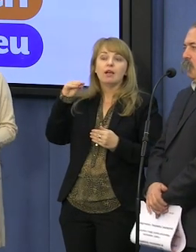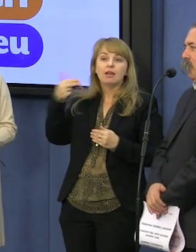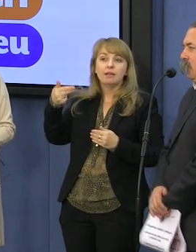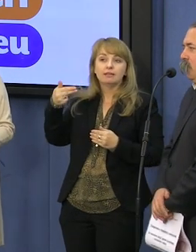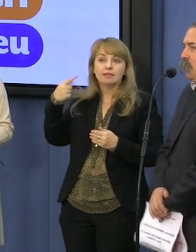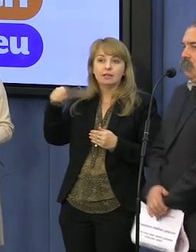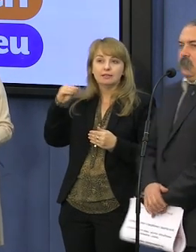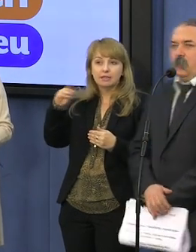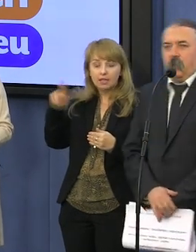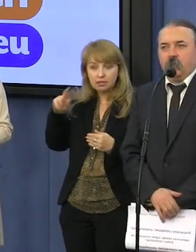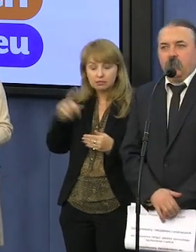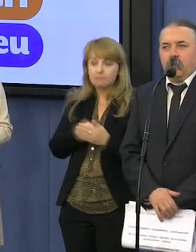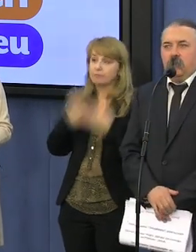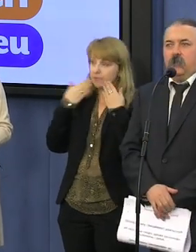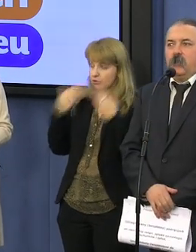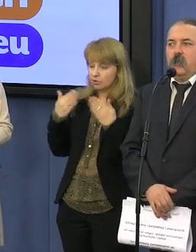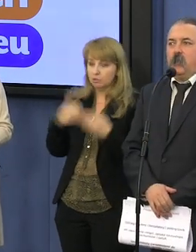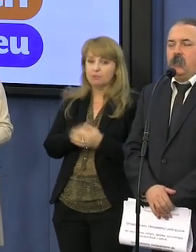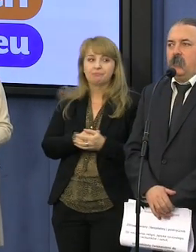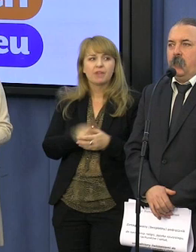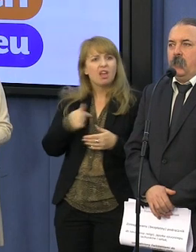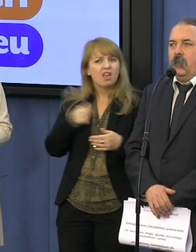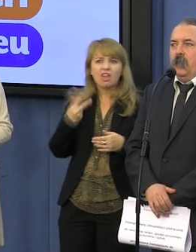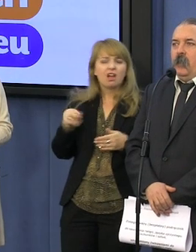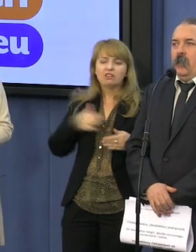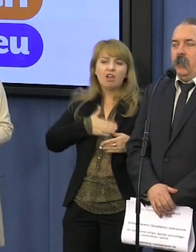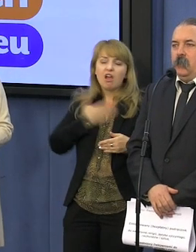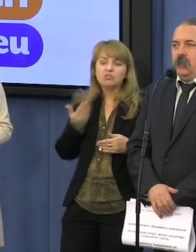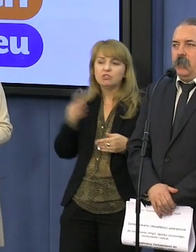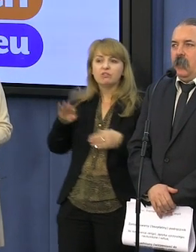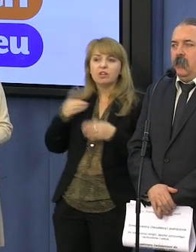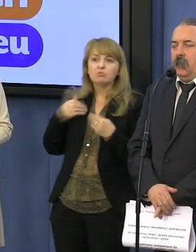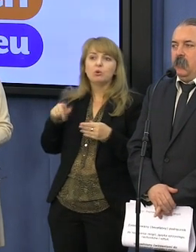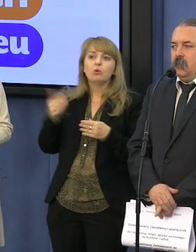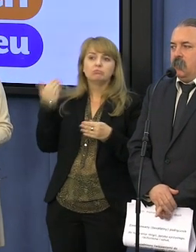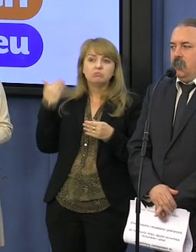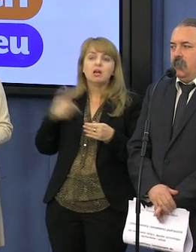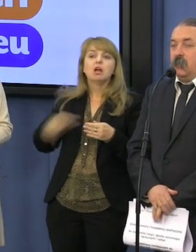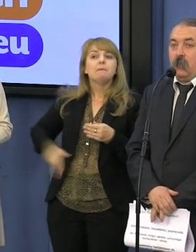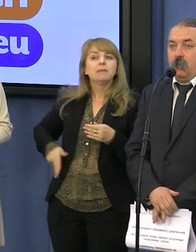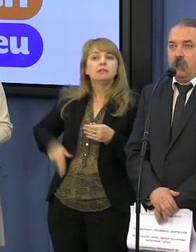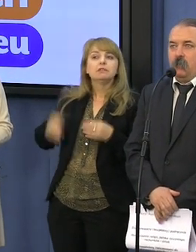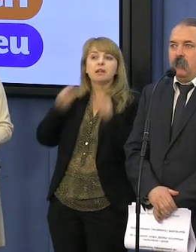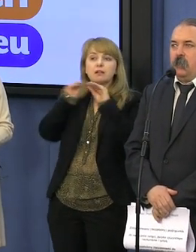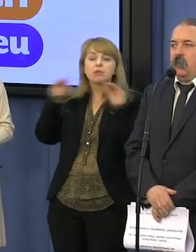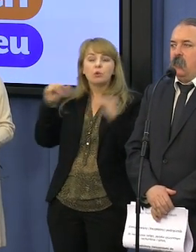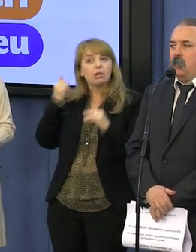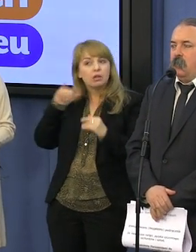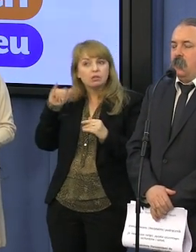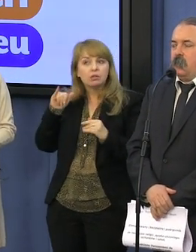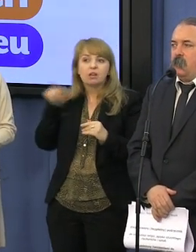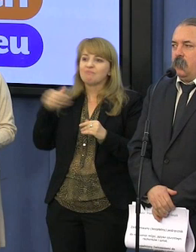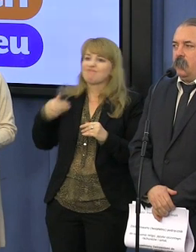Dziękuję bardzo, koleżance. Proszę państwa, ja się nie dziwię, że poprzednie pani minister Hall i pani minister Szumilas nie chciały się podjąć tej